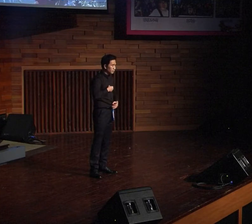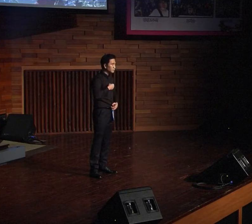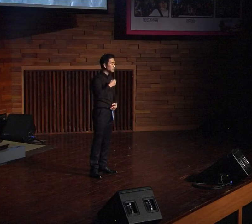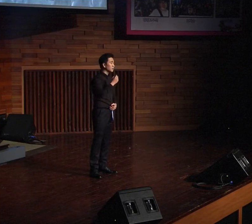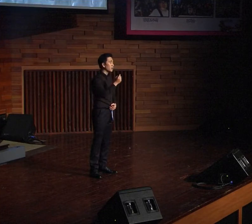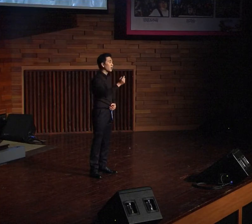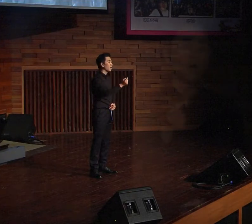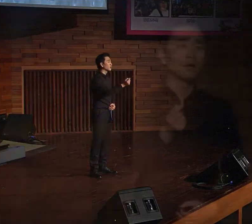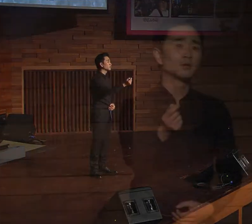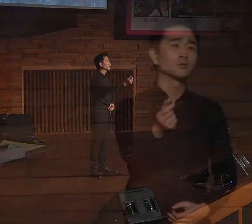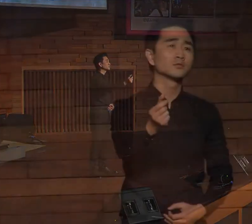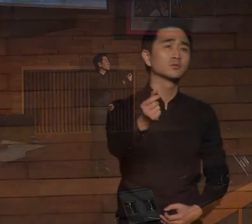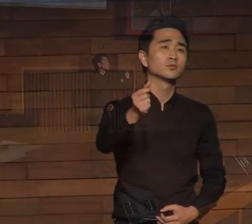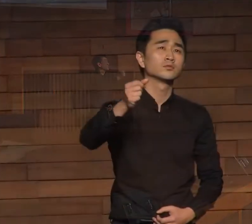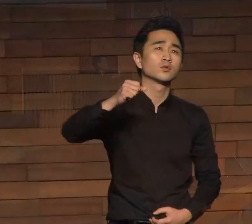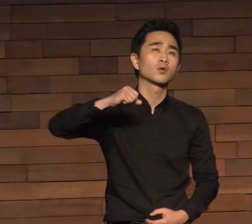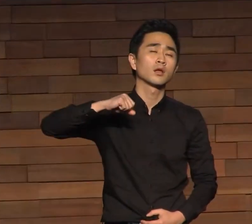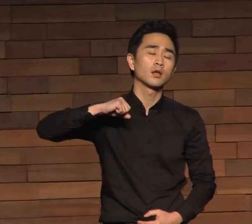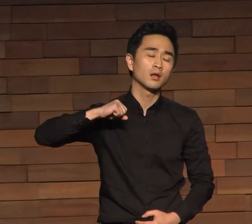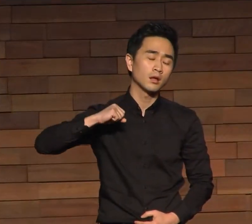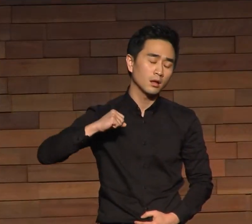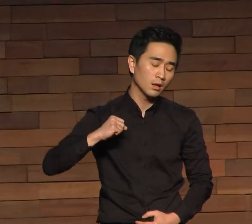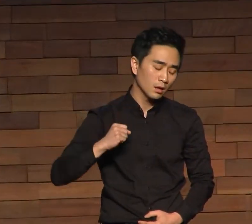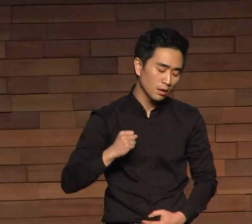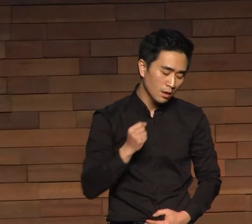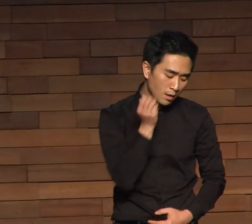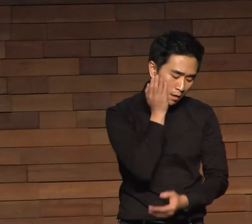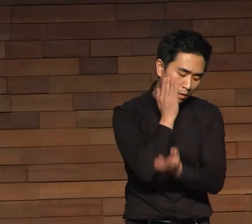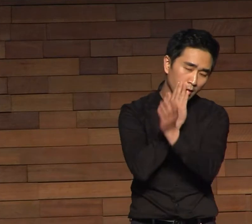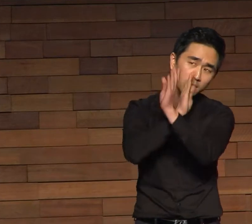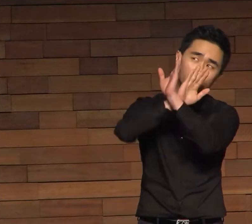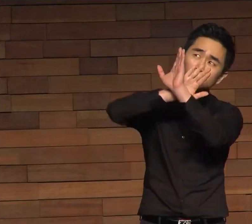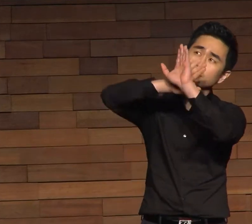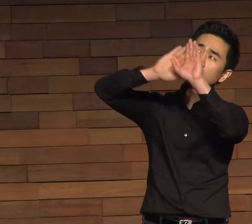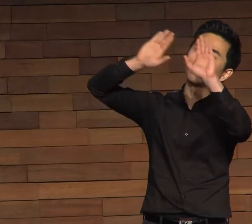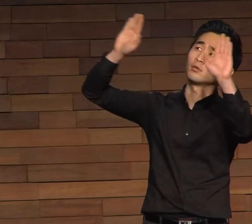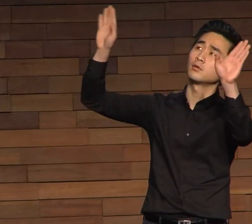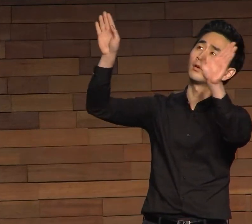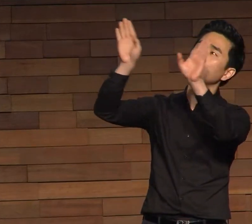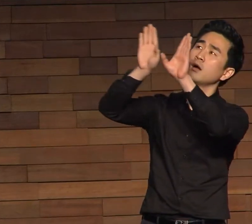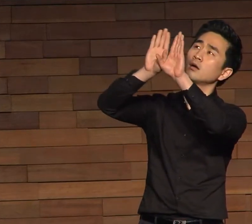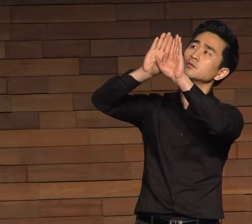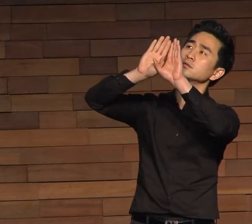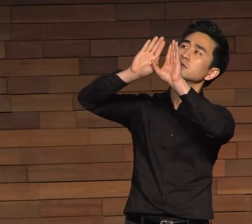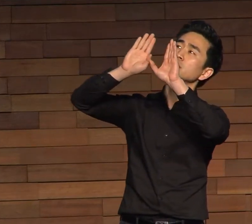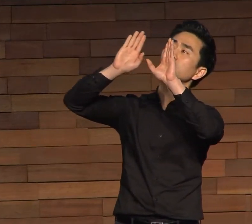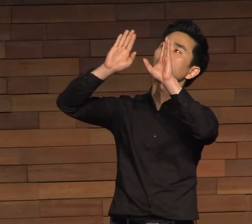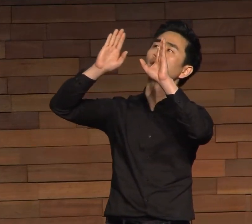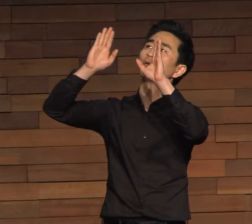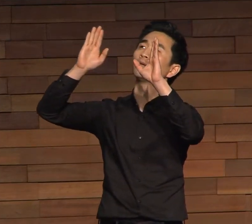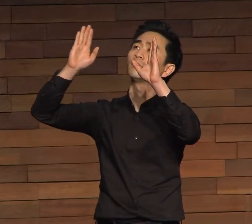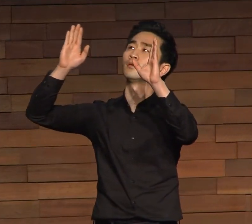작은 순종에 하늘 문을 여시리